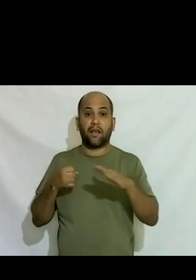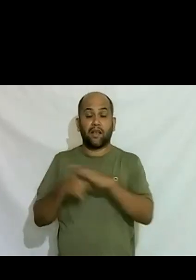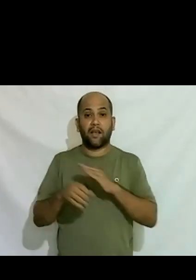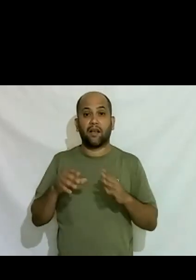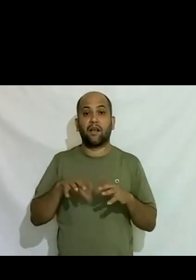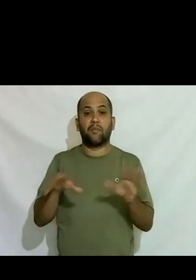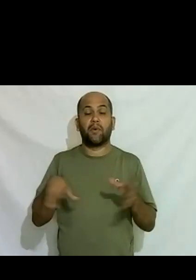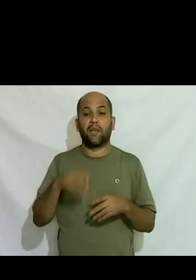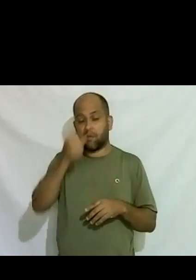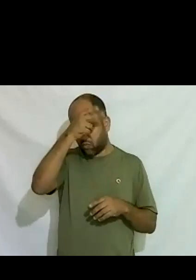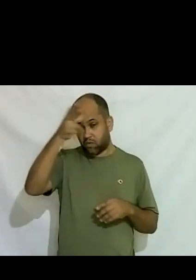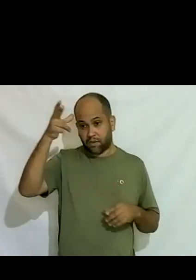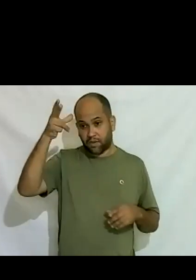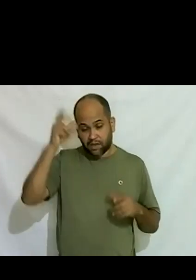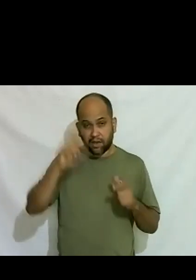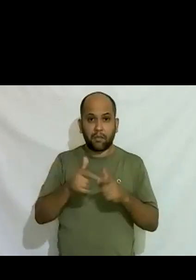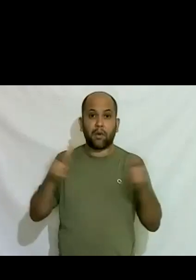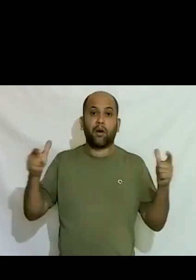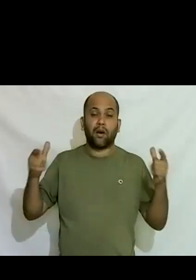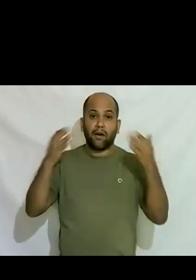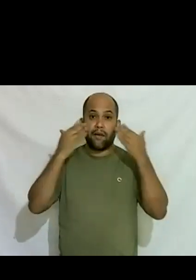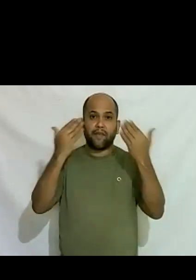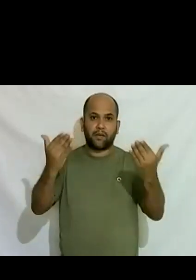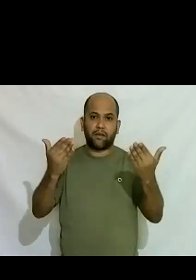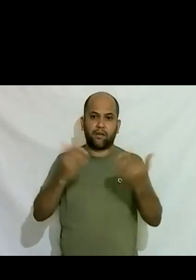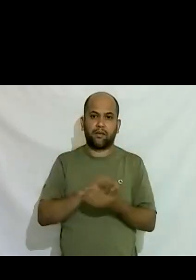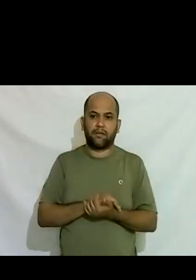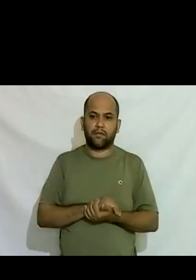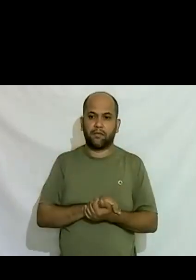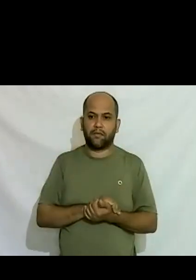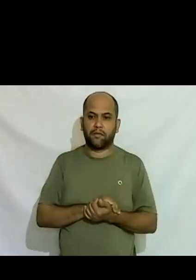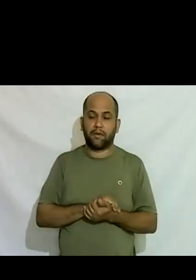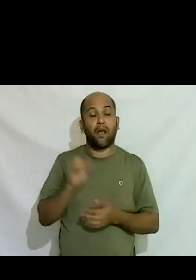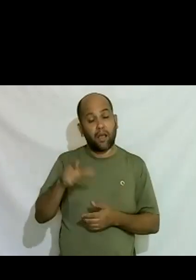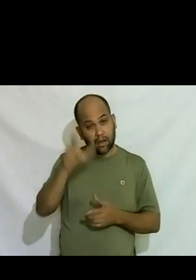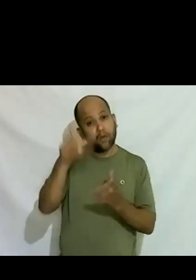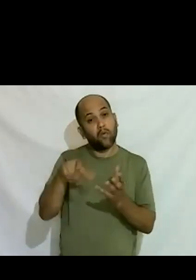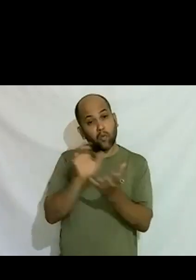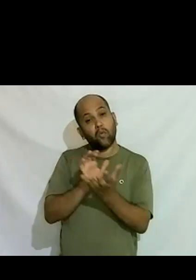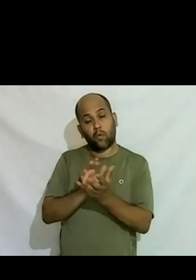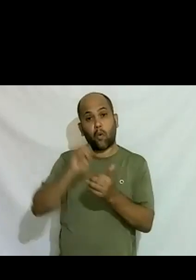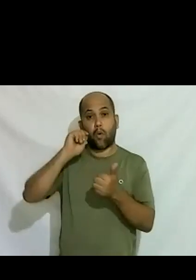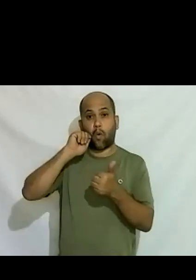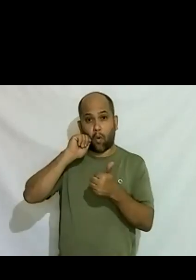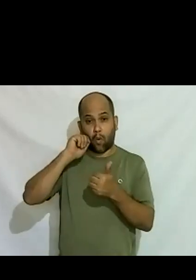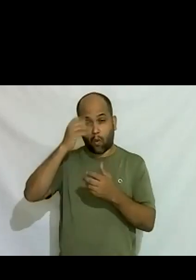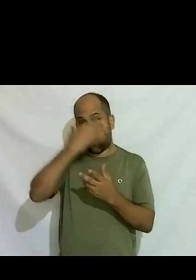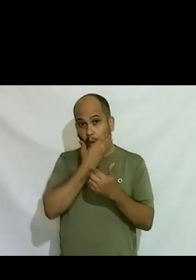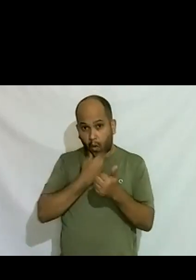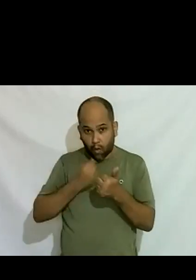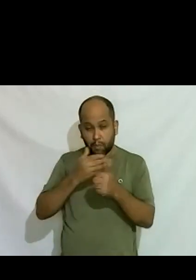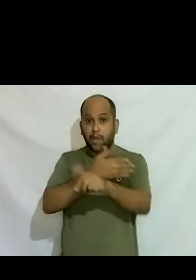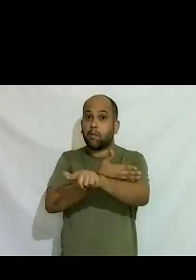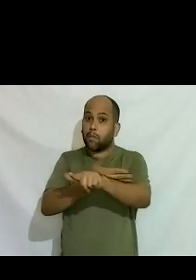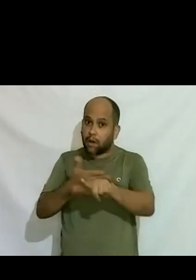maior projeção são essas pessoas né e